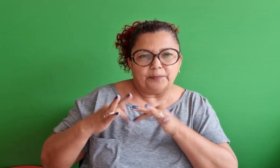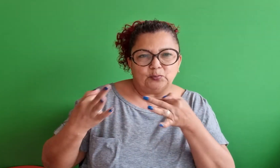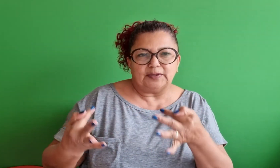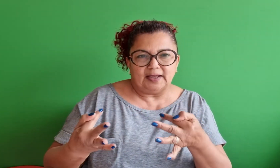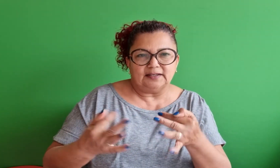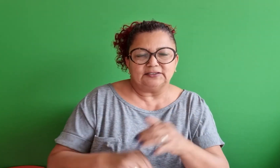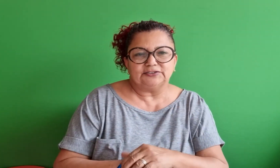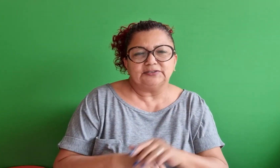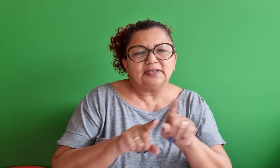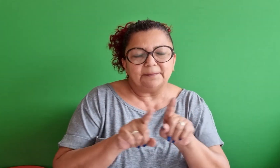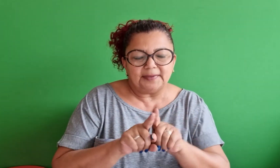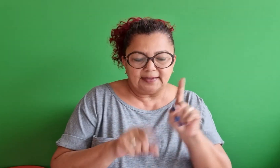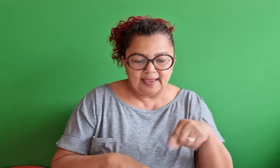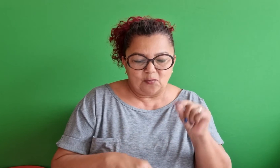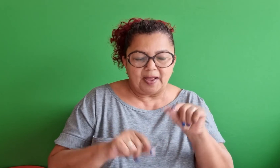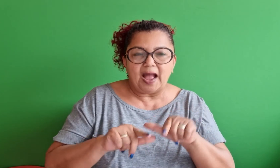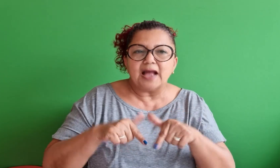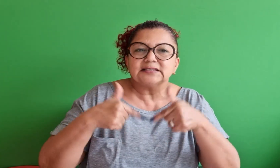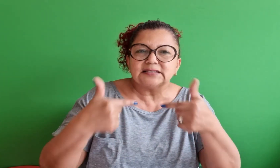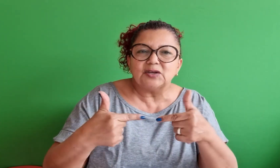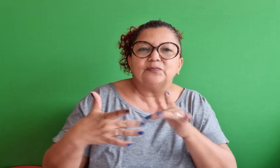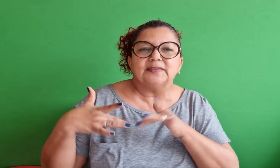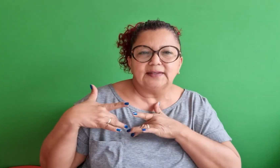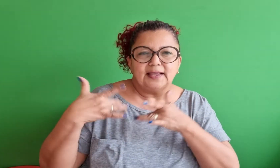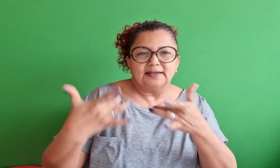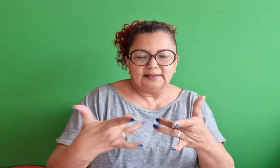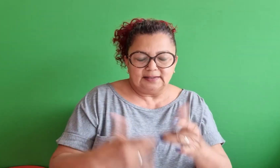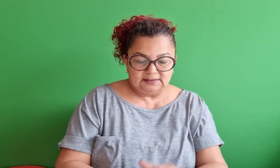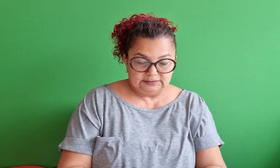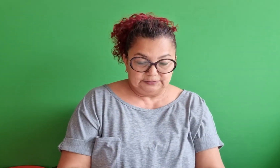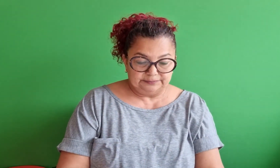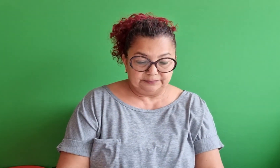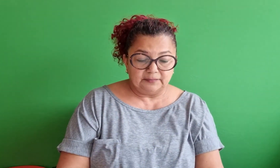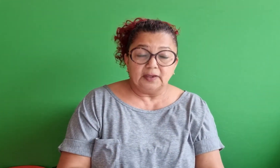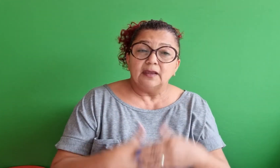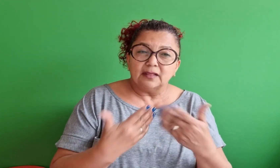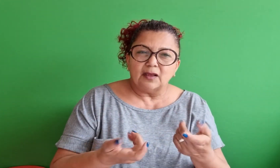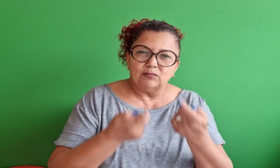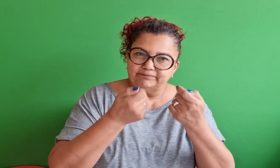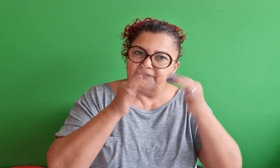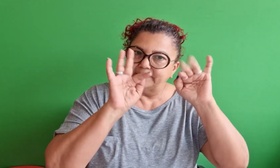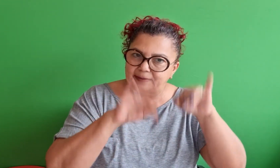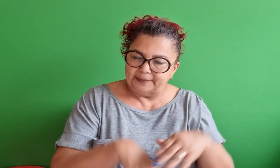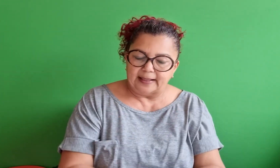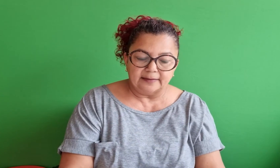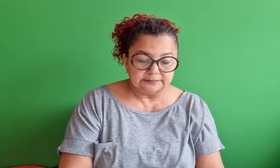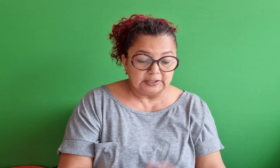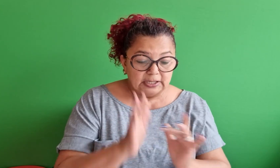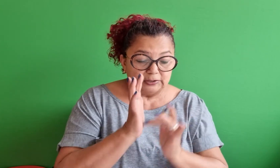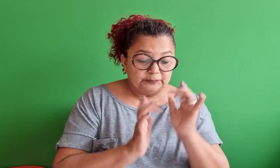da humildade e da caridade. Então finalizando